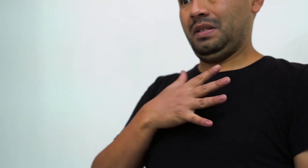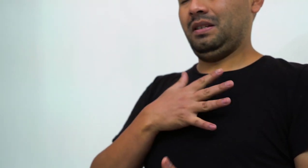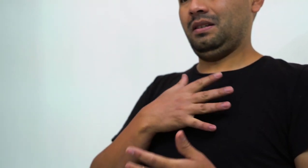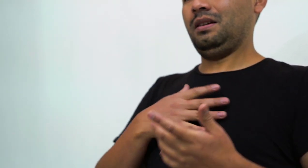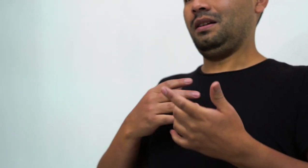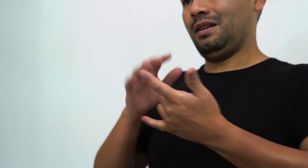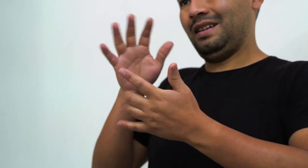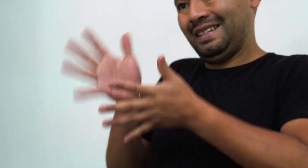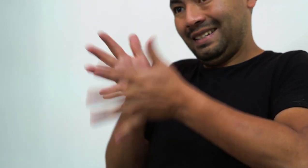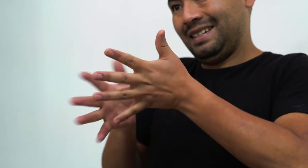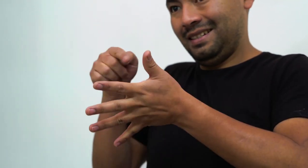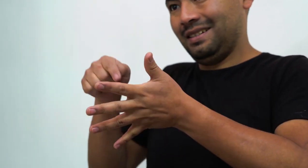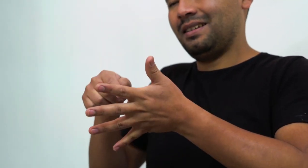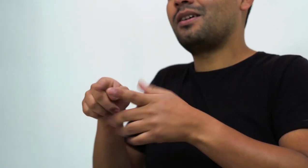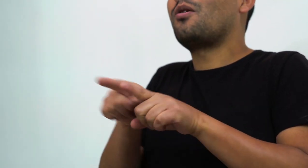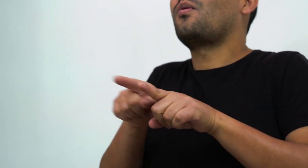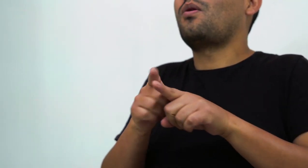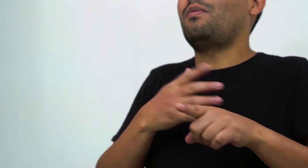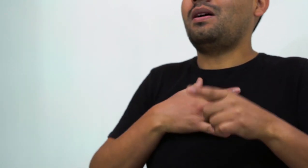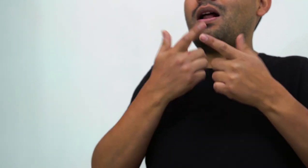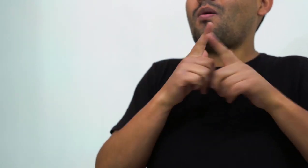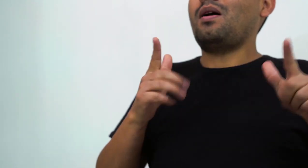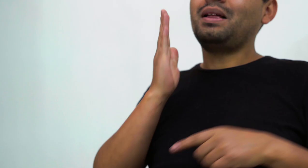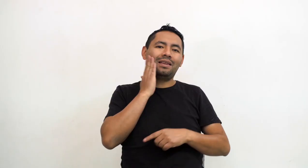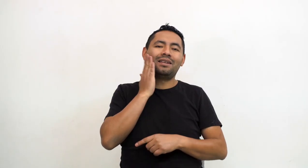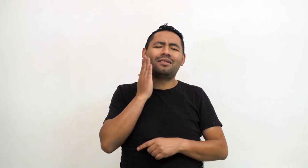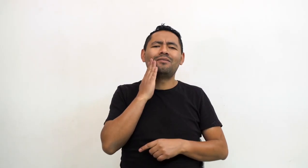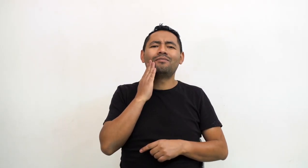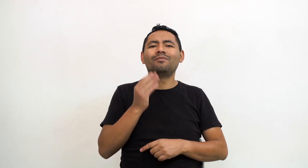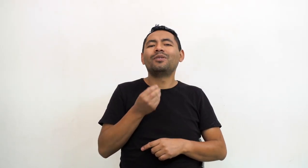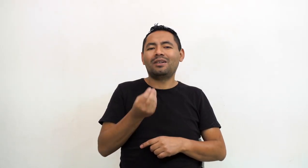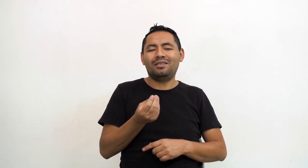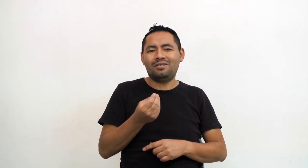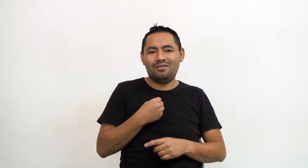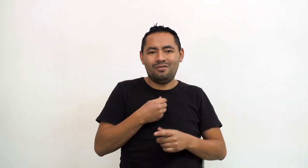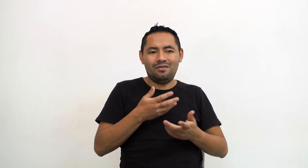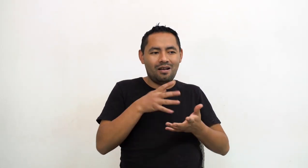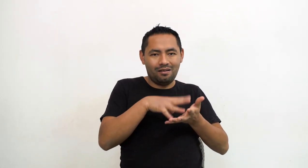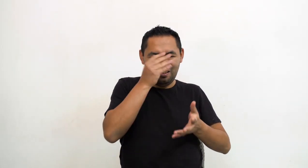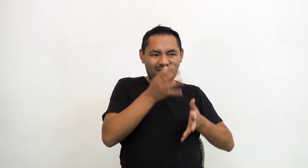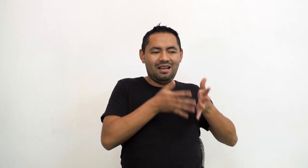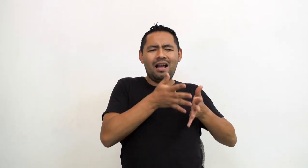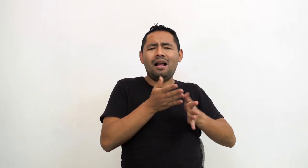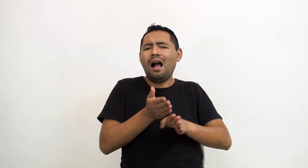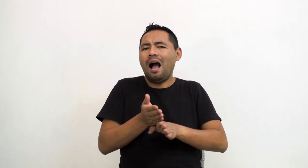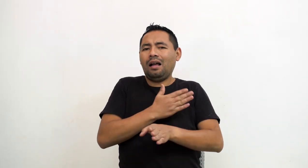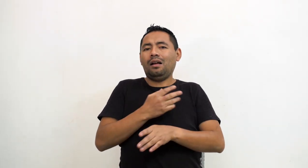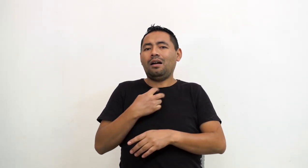Para mí, lengua de señas viene a ser como mi lengua materna, porque aprendí la lengua de señas antes de poder hablar de forma verbal.